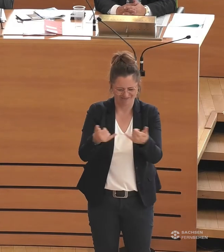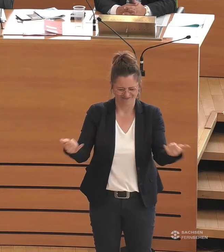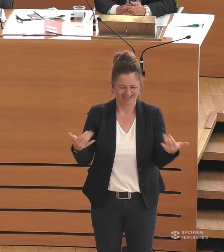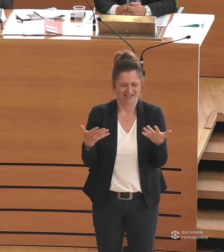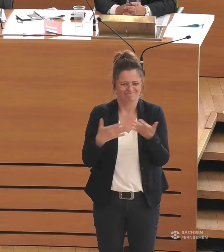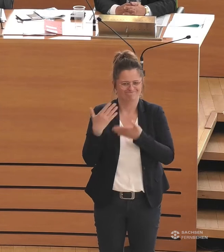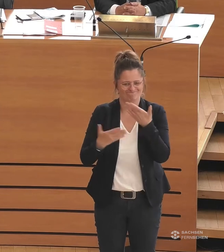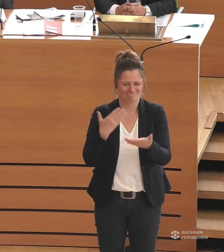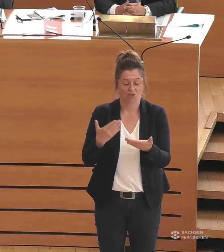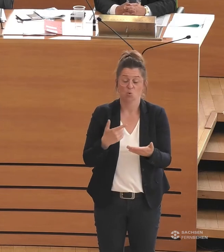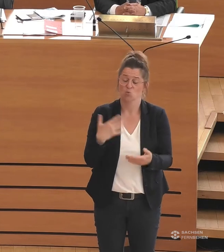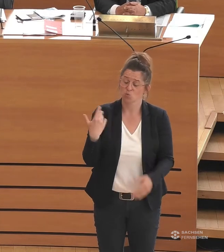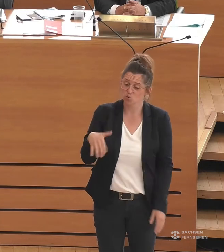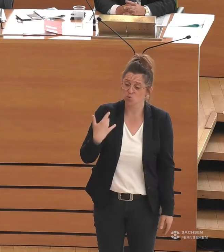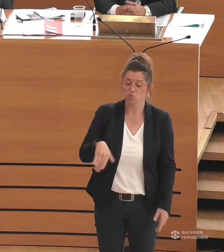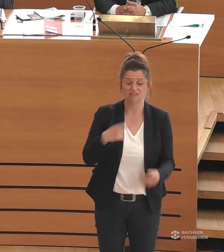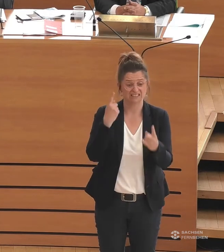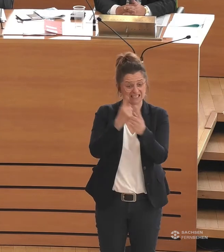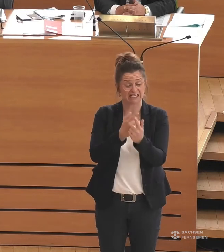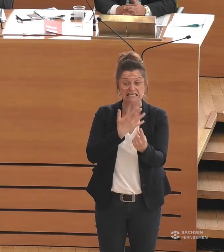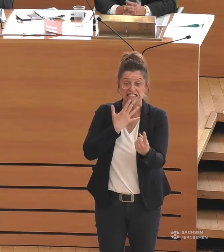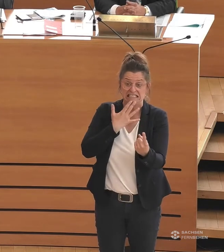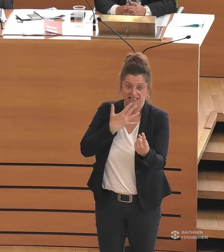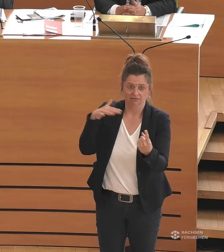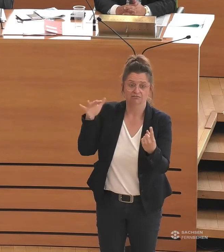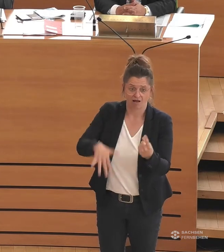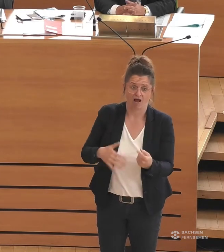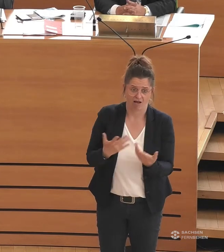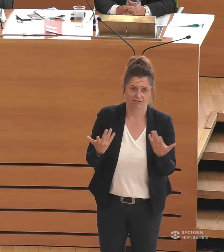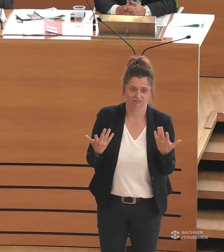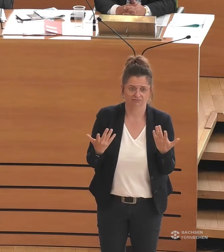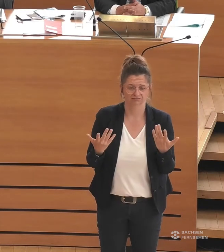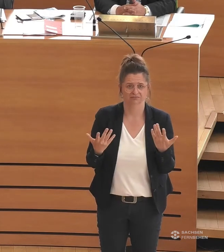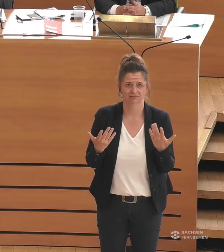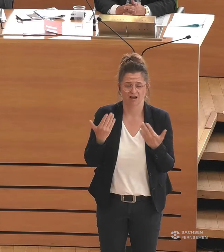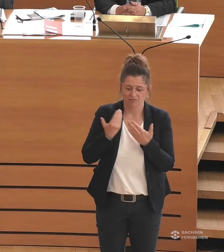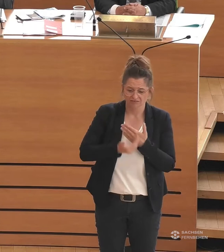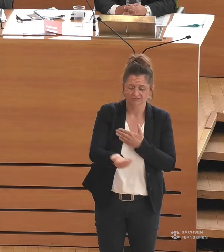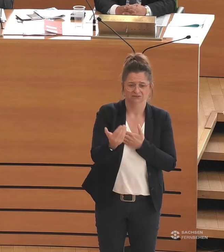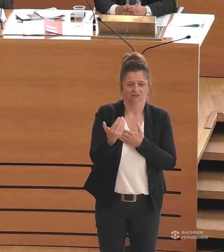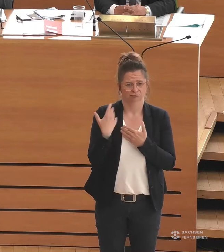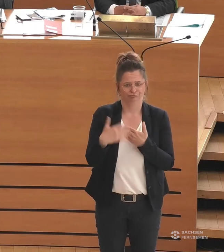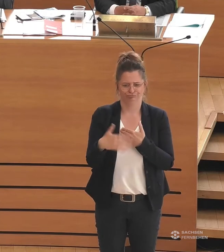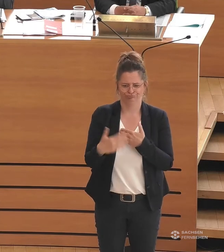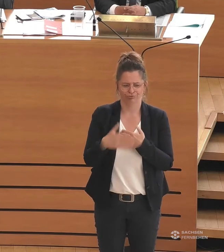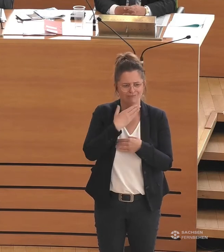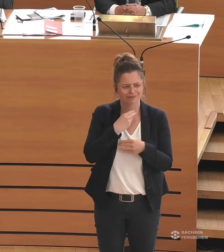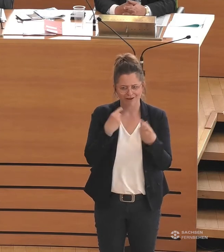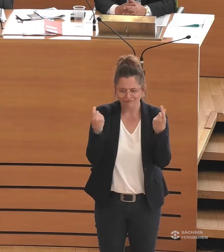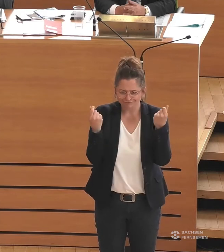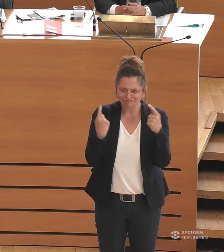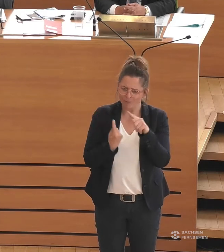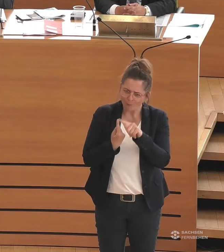Das sind ambitionierte Ziele, die aber einen enormen Geldbedarf hat.